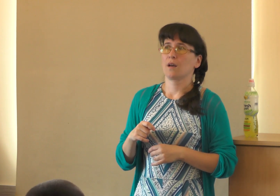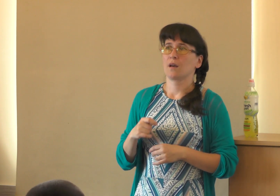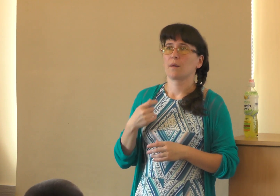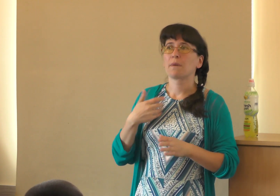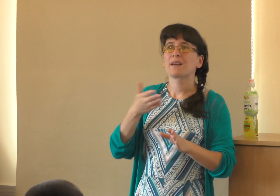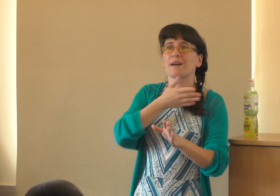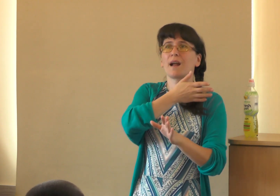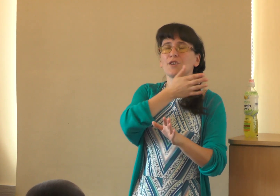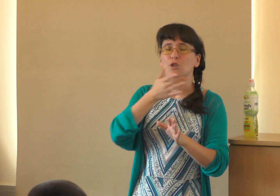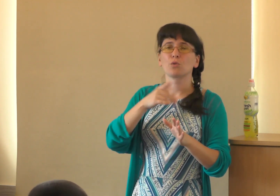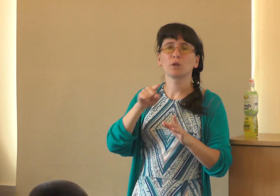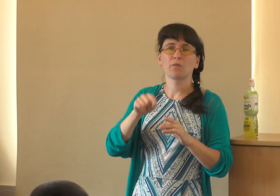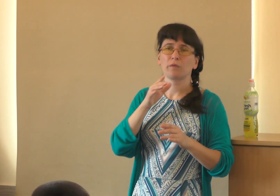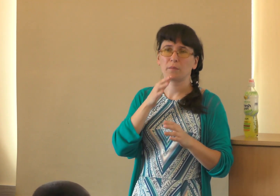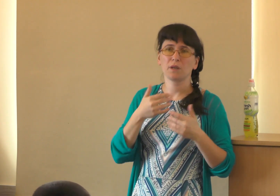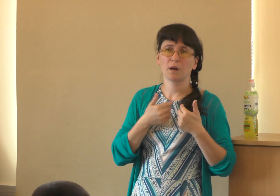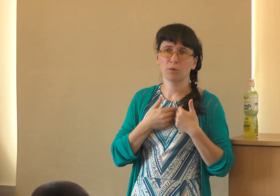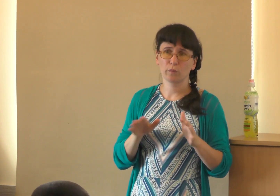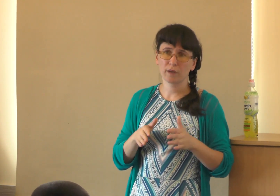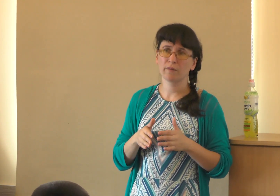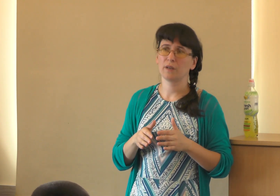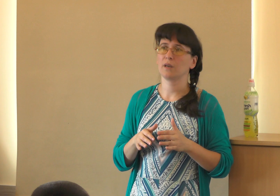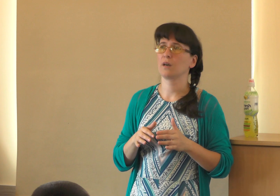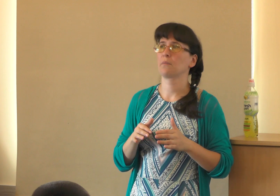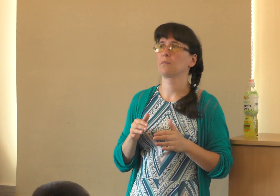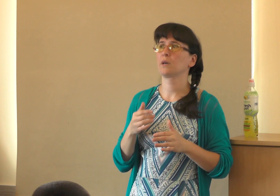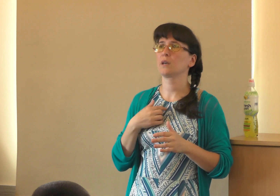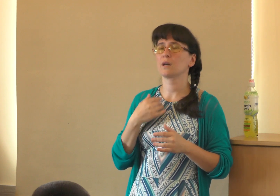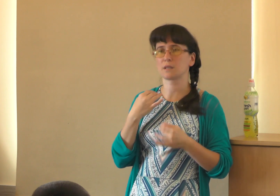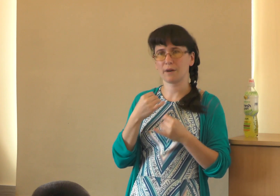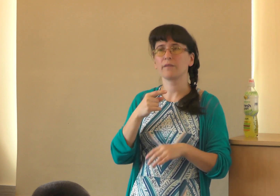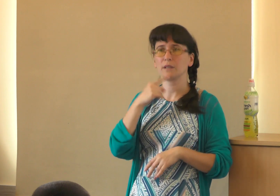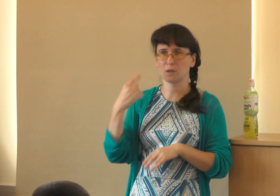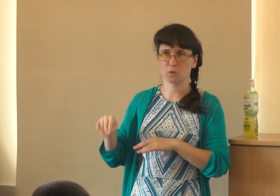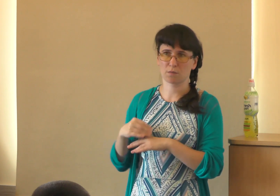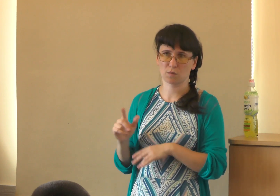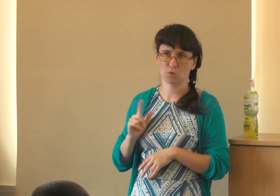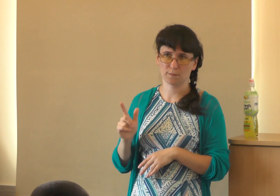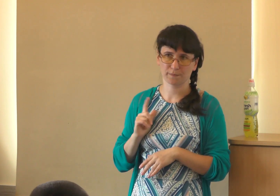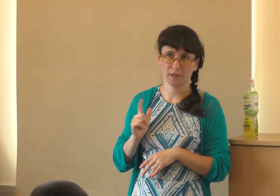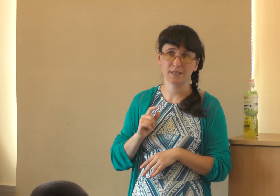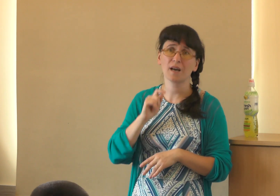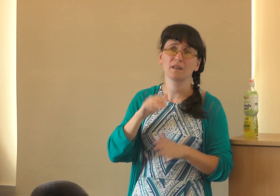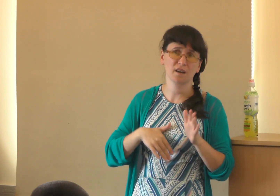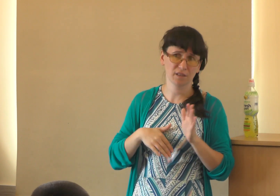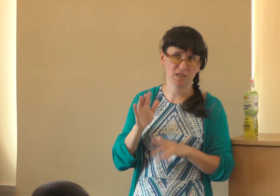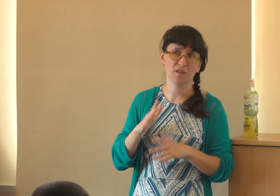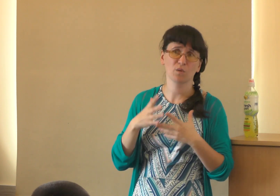Мы раньше, до того времени, как мы уверовали, мы разговаривали на русском службе. Хотя я выросла в